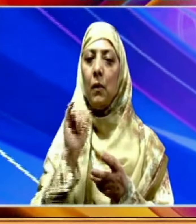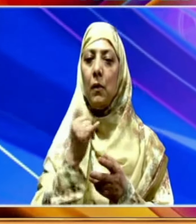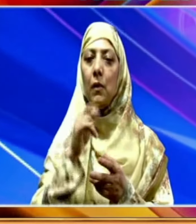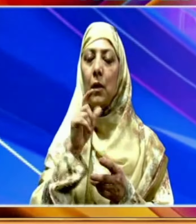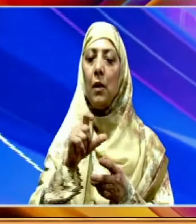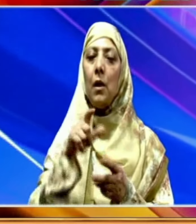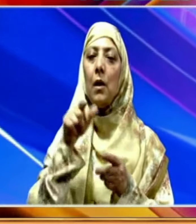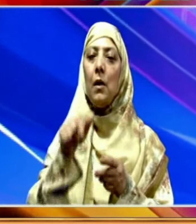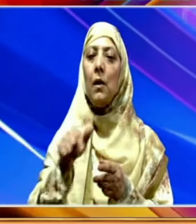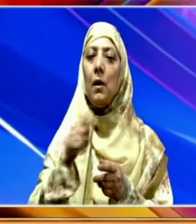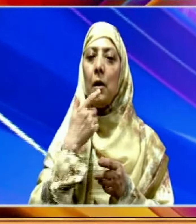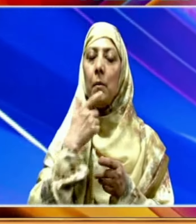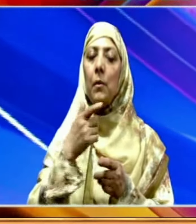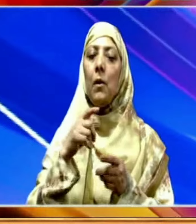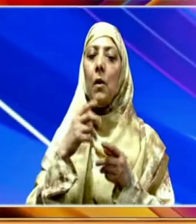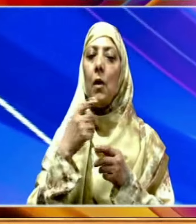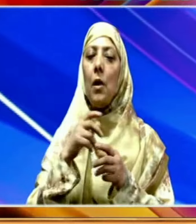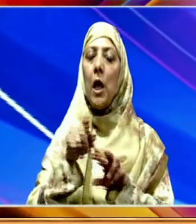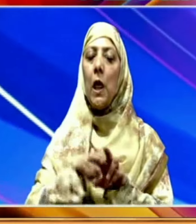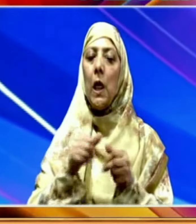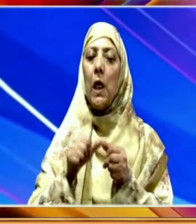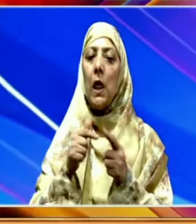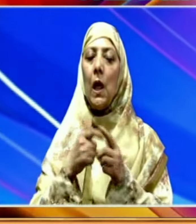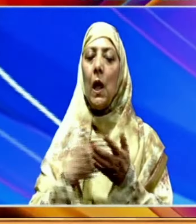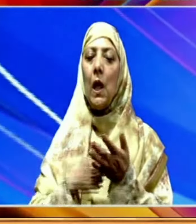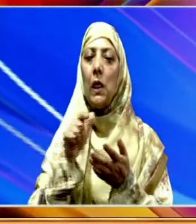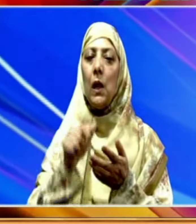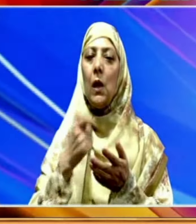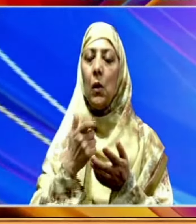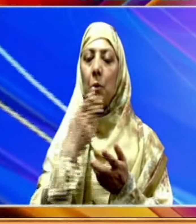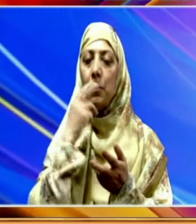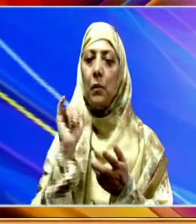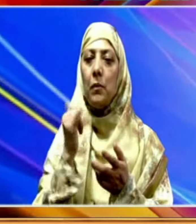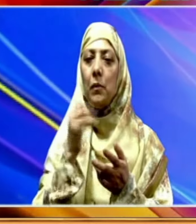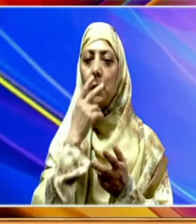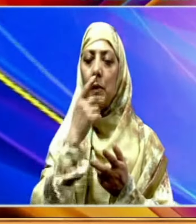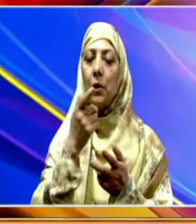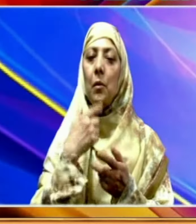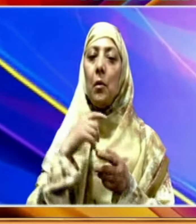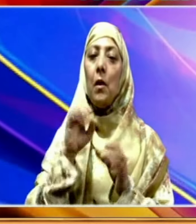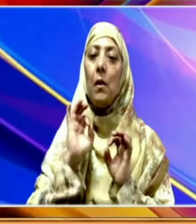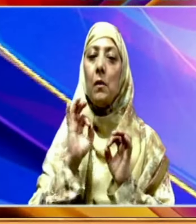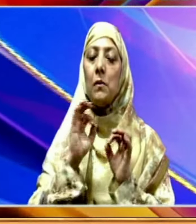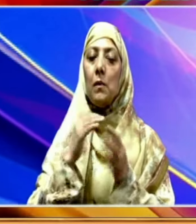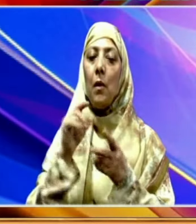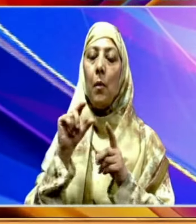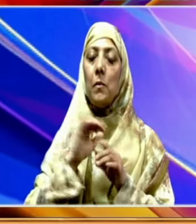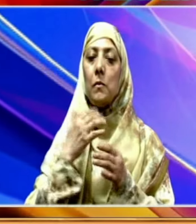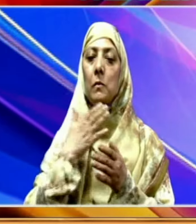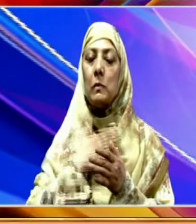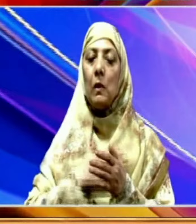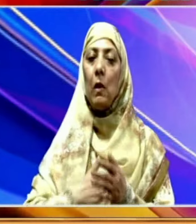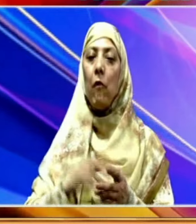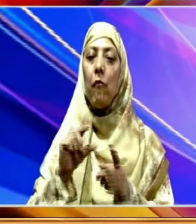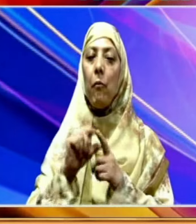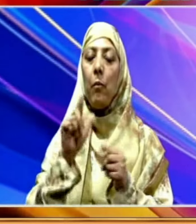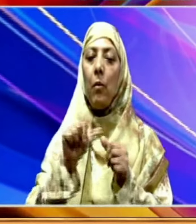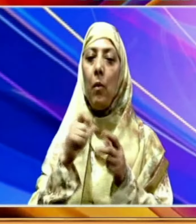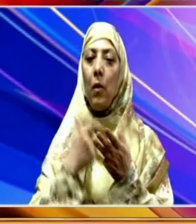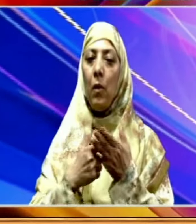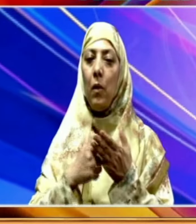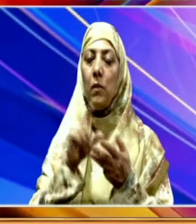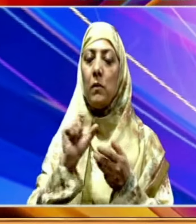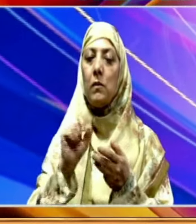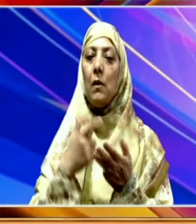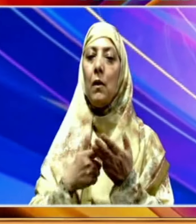انتظامات کا جائزہ لیا انہوں نے دورے کے دوران عقیدت مندو کے لیے ایک محفوظ اور آسان یاترہ کے تجربے کو